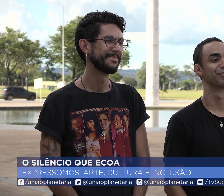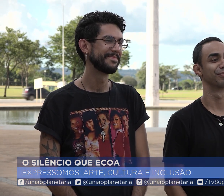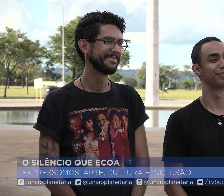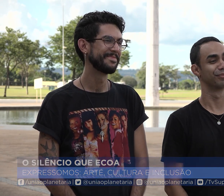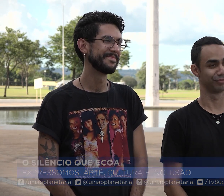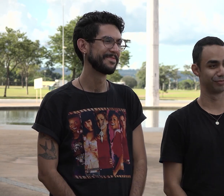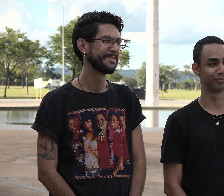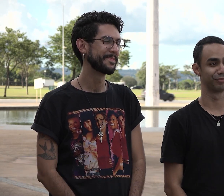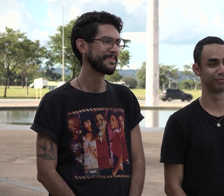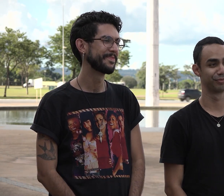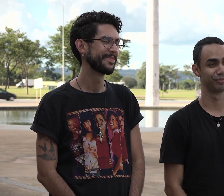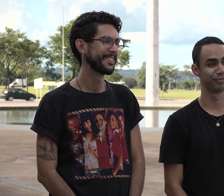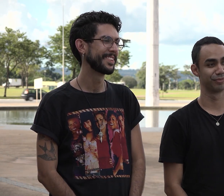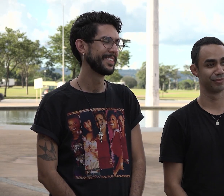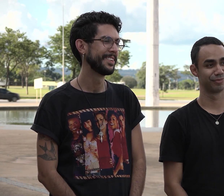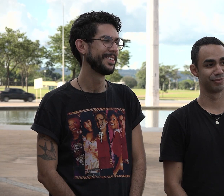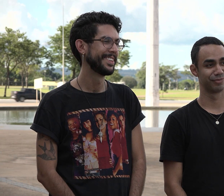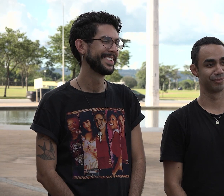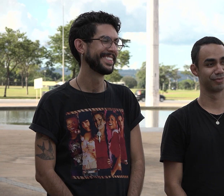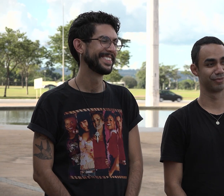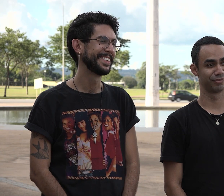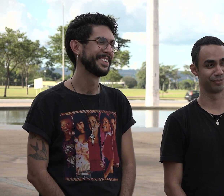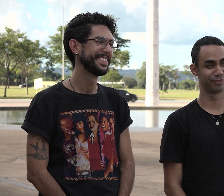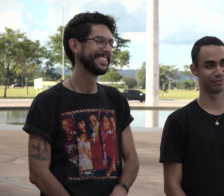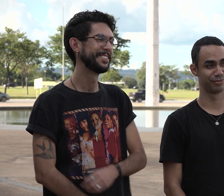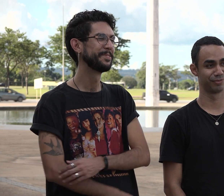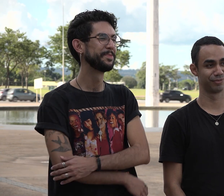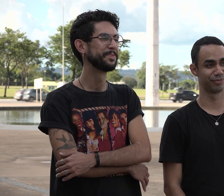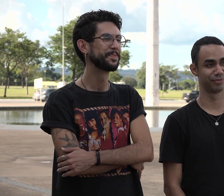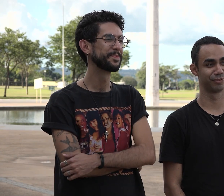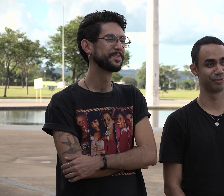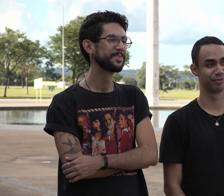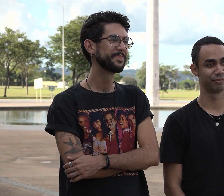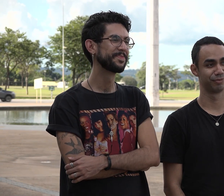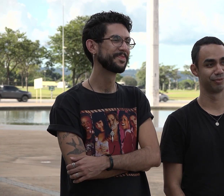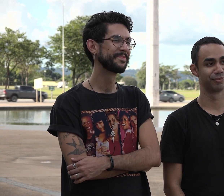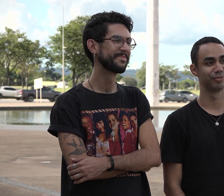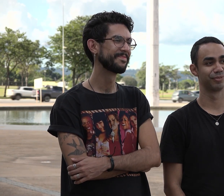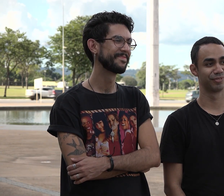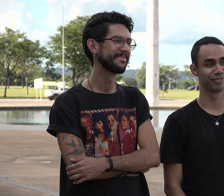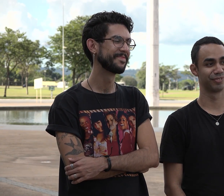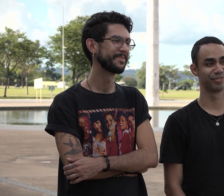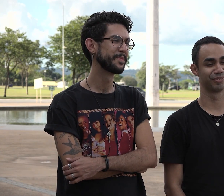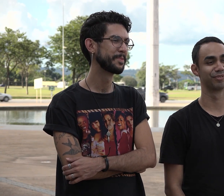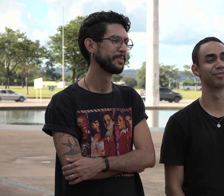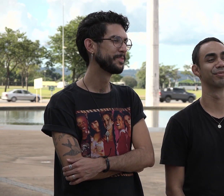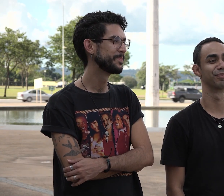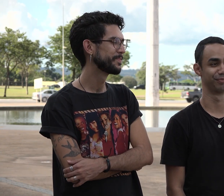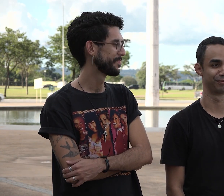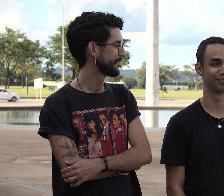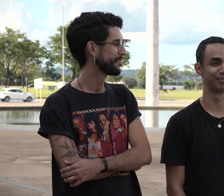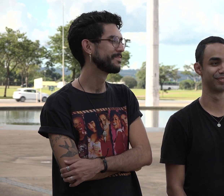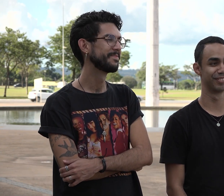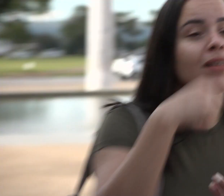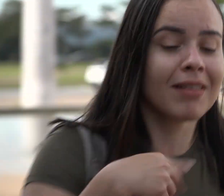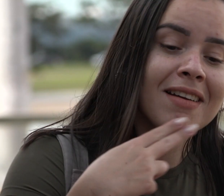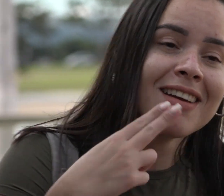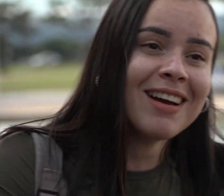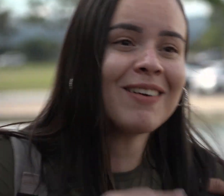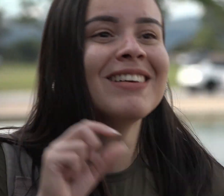dentro dessa percepção rítmica, a partir dessa identidade visual. E é assim que a gente se expressa aqui no Grupo Expressomos. Thalia Silva